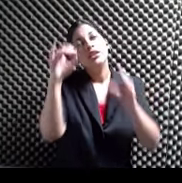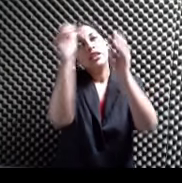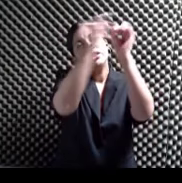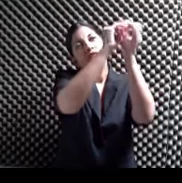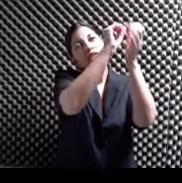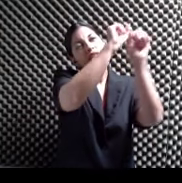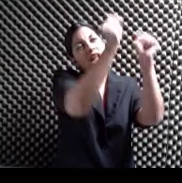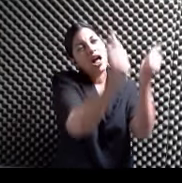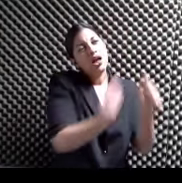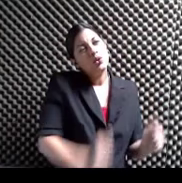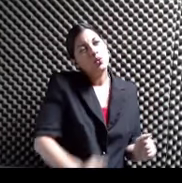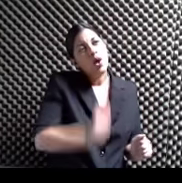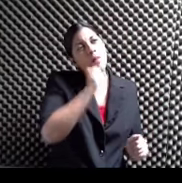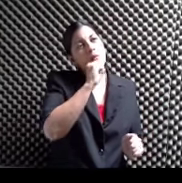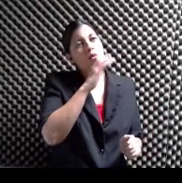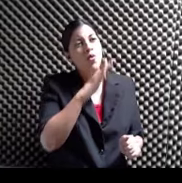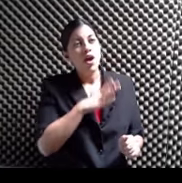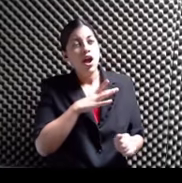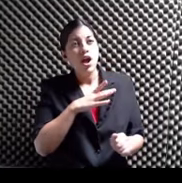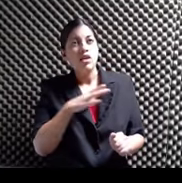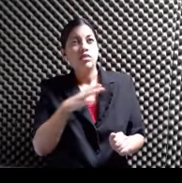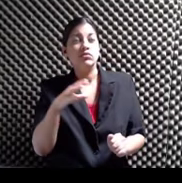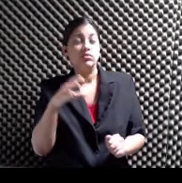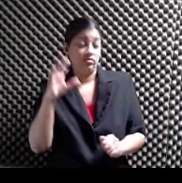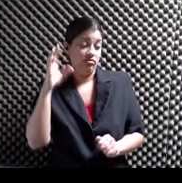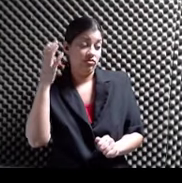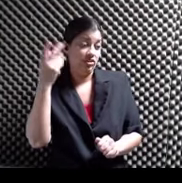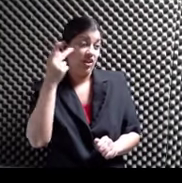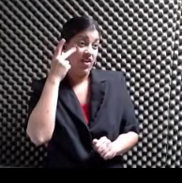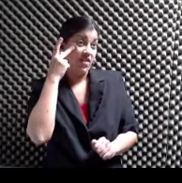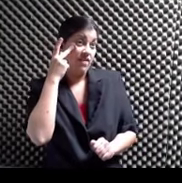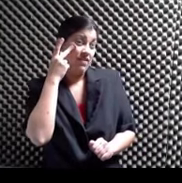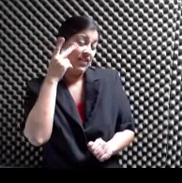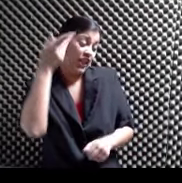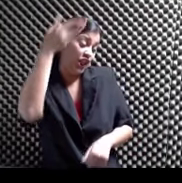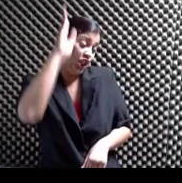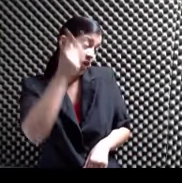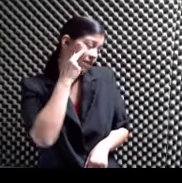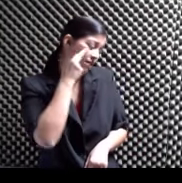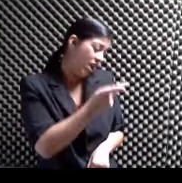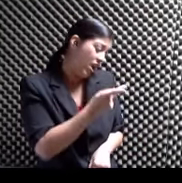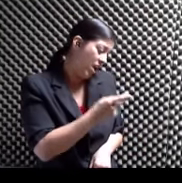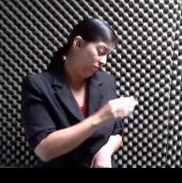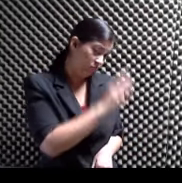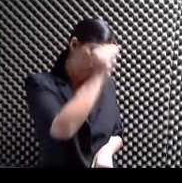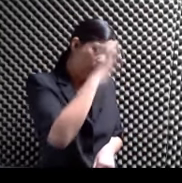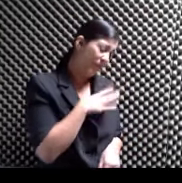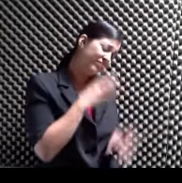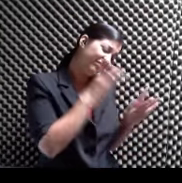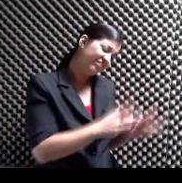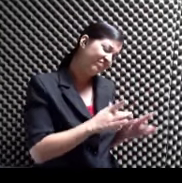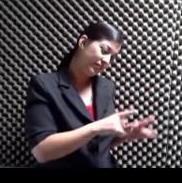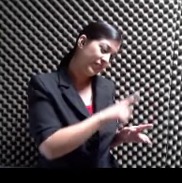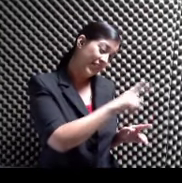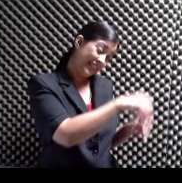Los dioses se compadecen de él Y esa estatua Se convierte en mujer Cobra vida Y cobra vida Y todo Hemos visto ese mito